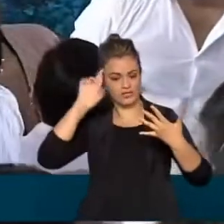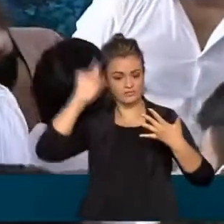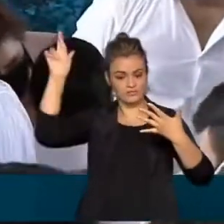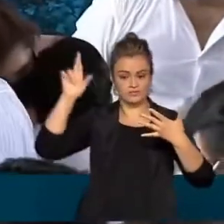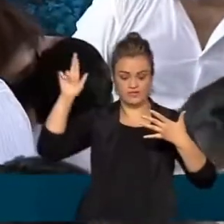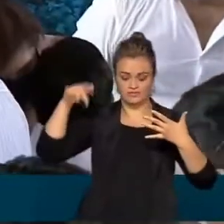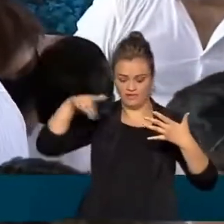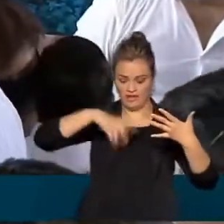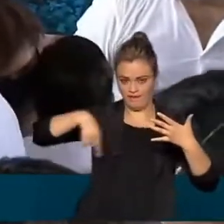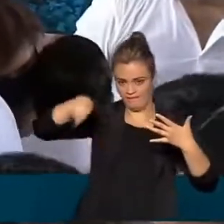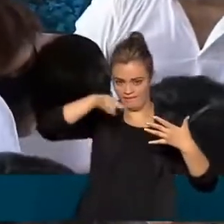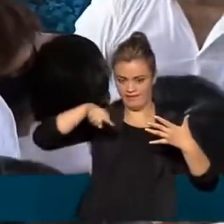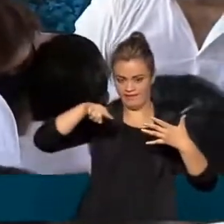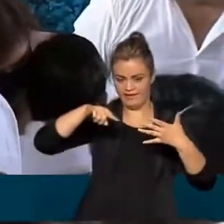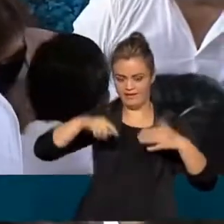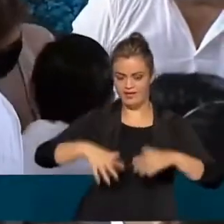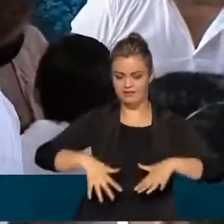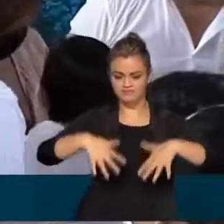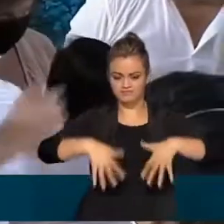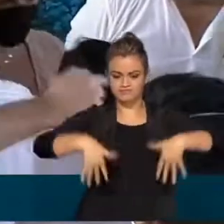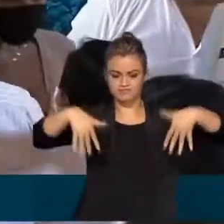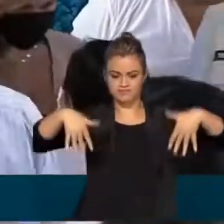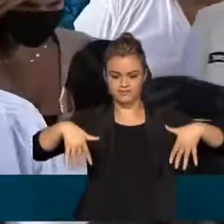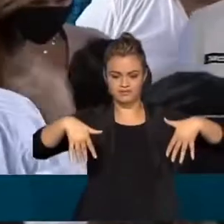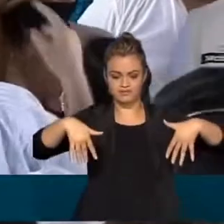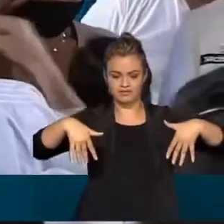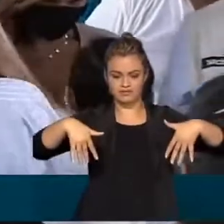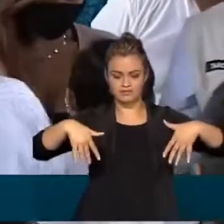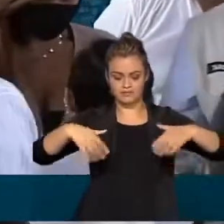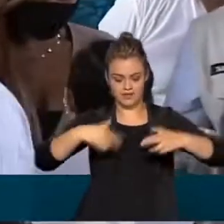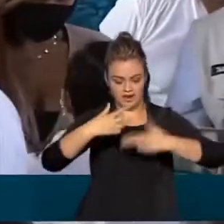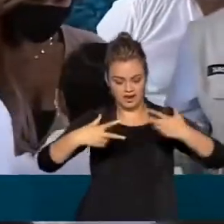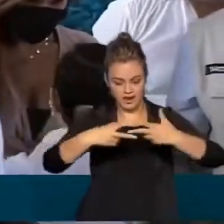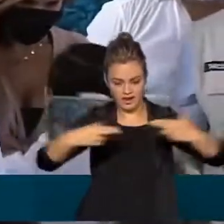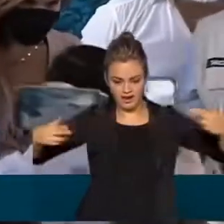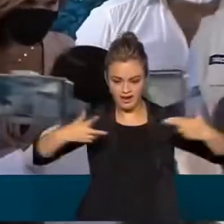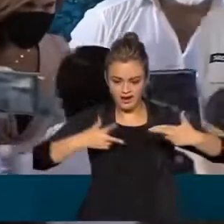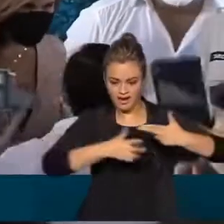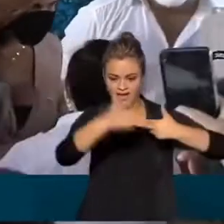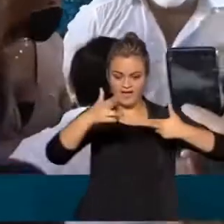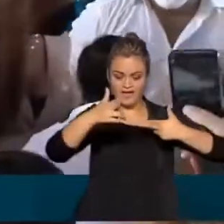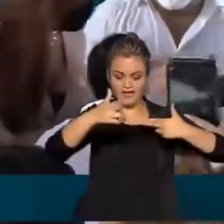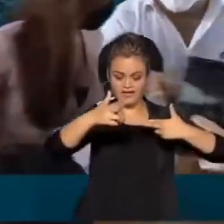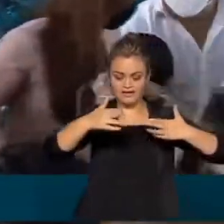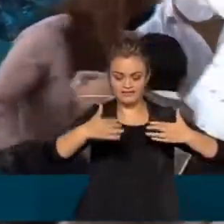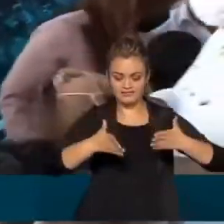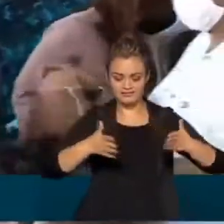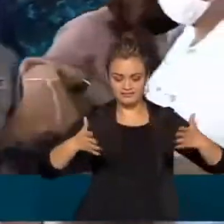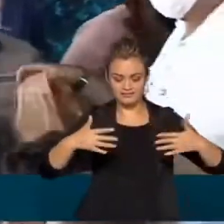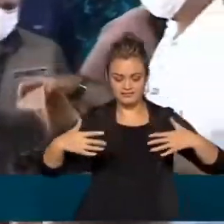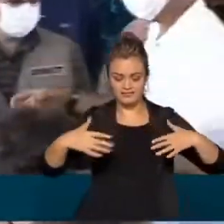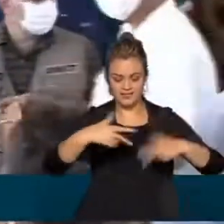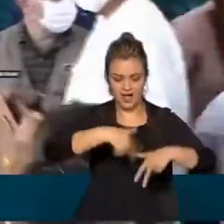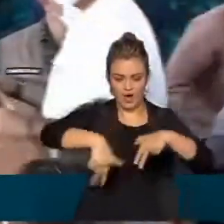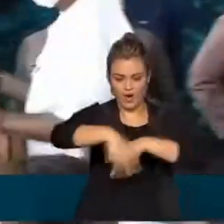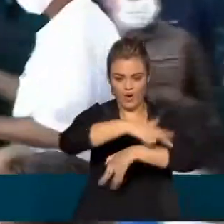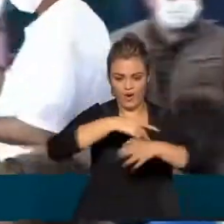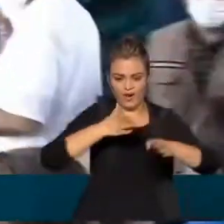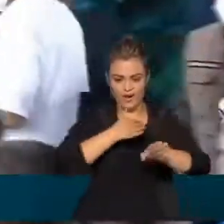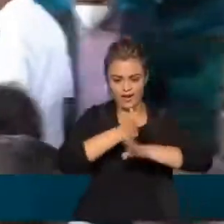do dispositivo a se posicionar para o deslace da fita de liberação do tráfego.